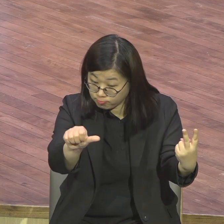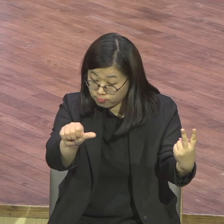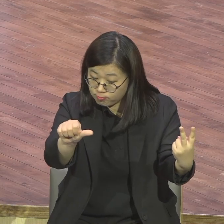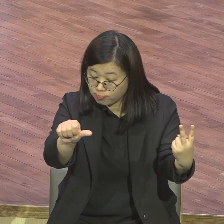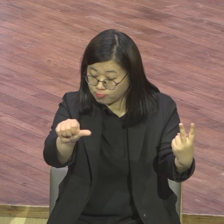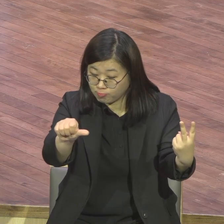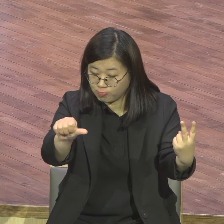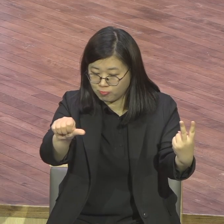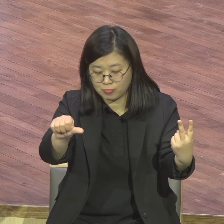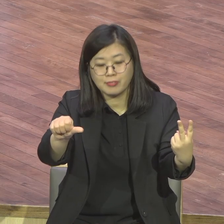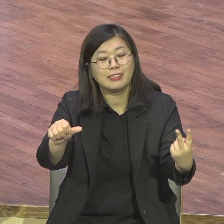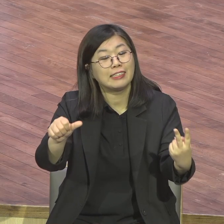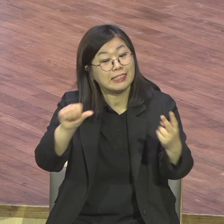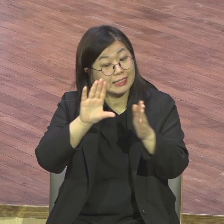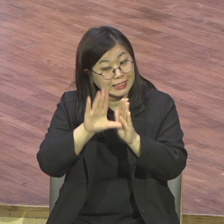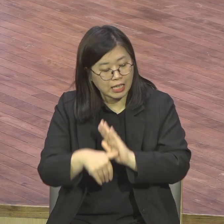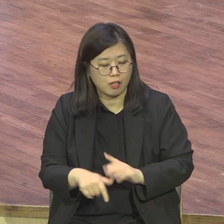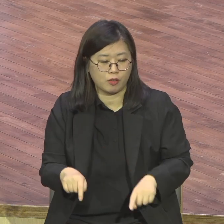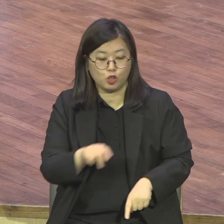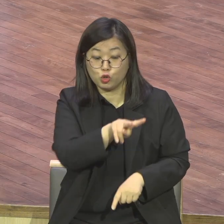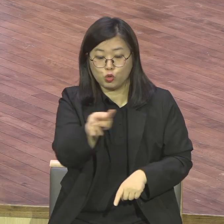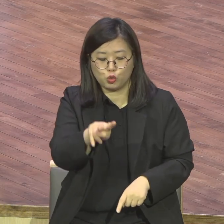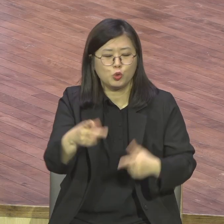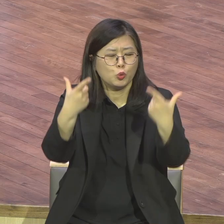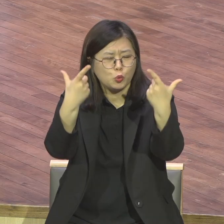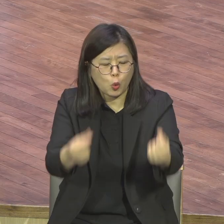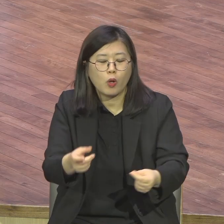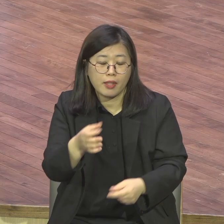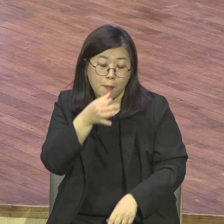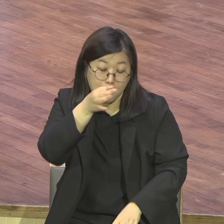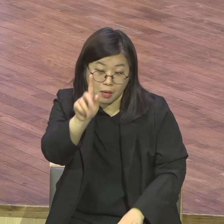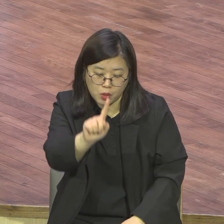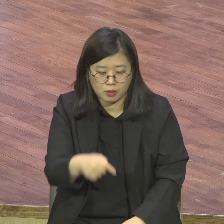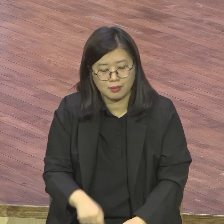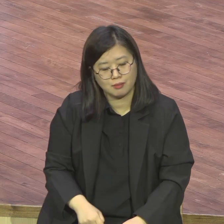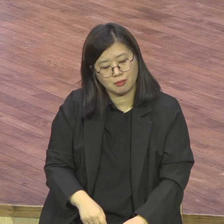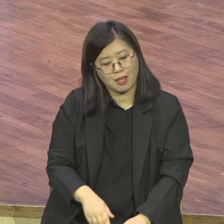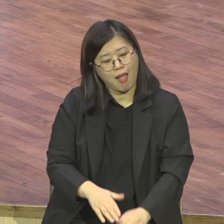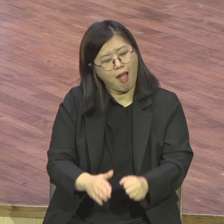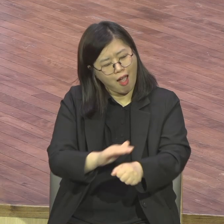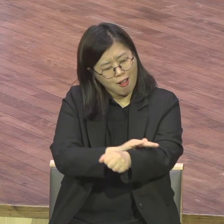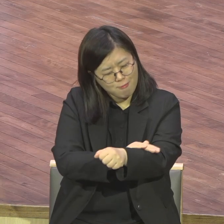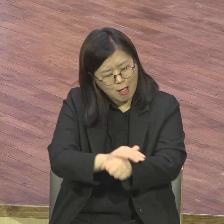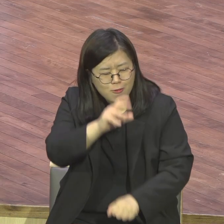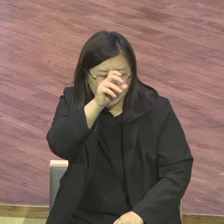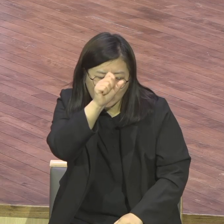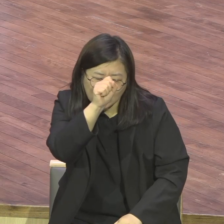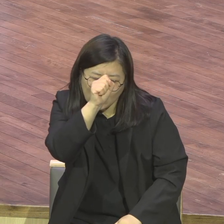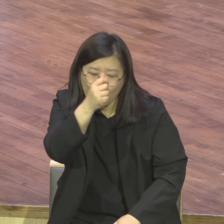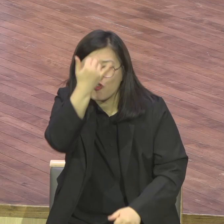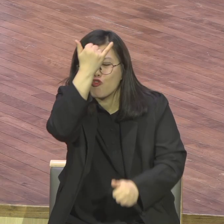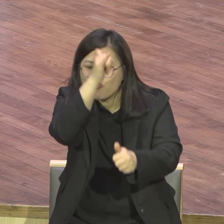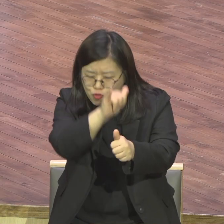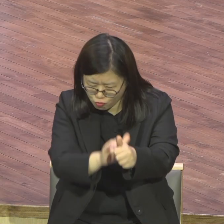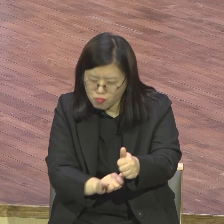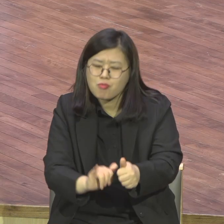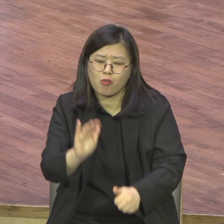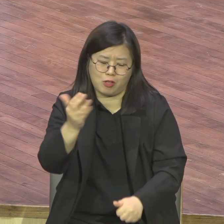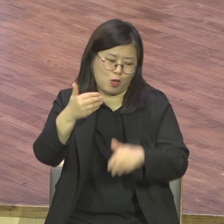뭐라고 말합니까 착하고 충성된 종아 너가 작은 일에 충성하였으면 내가 많은 것으로